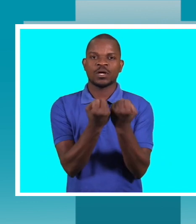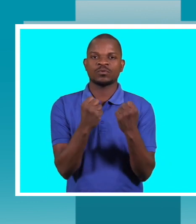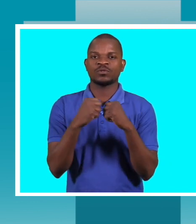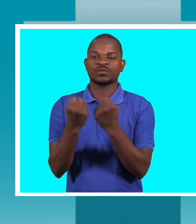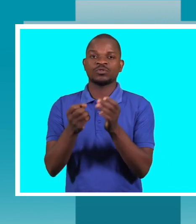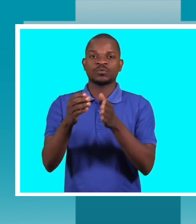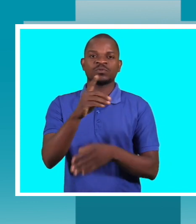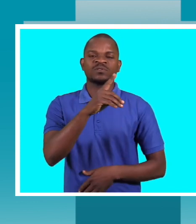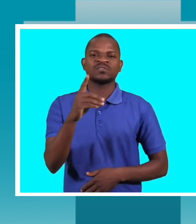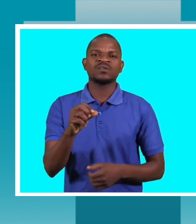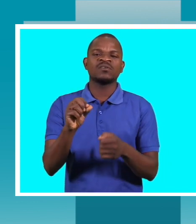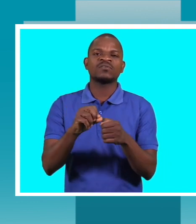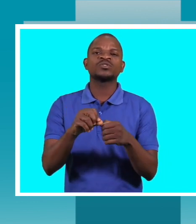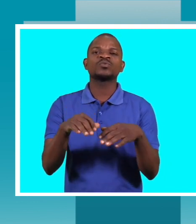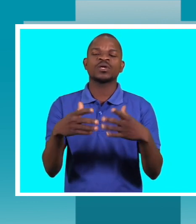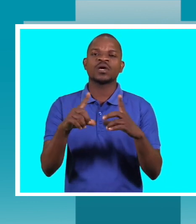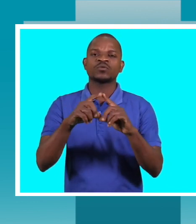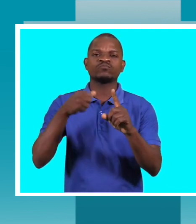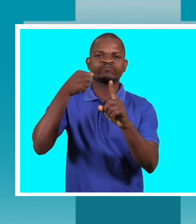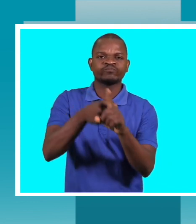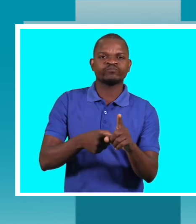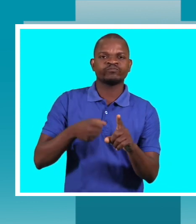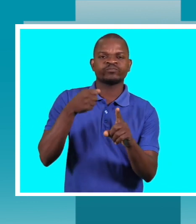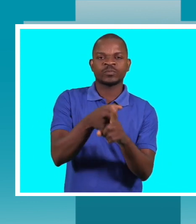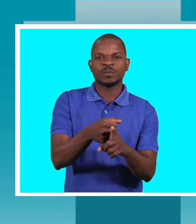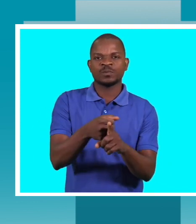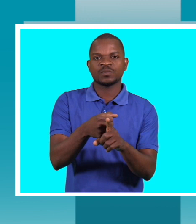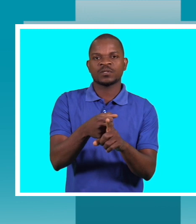caso, com as outras organizações que sejam limadas